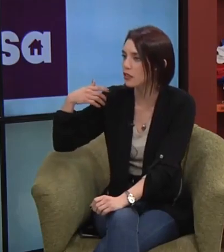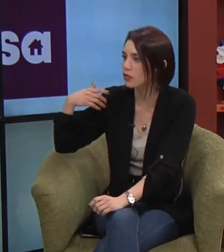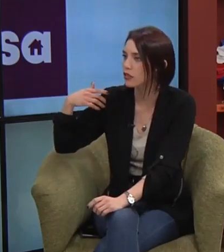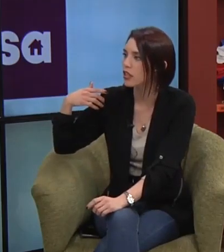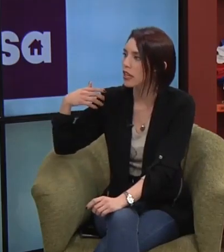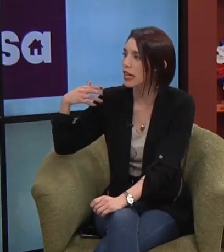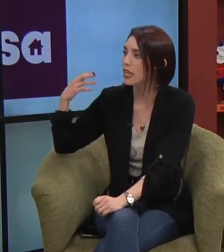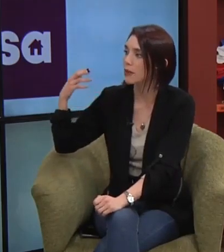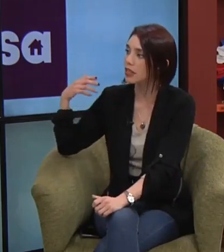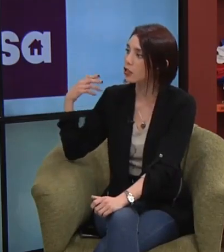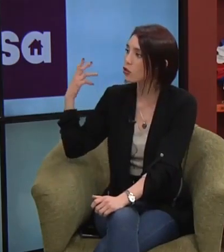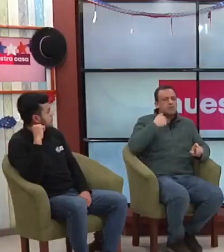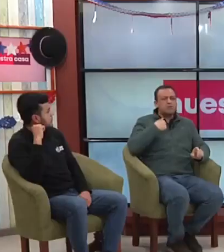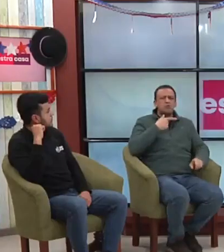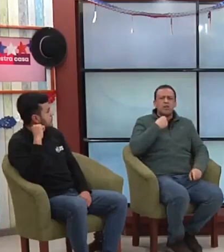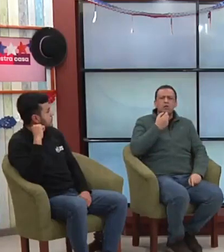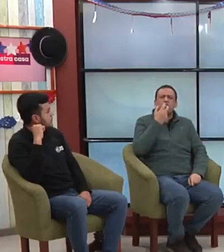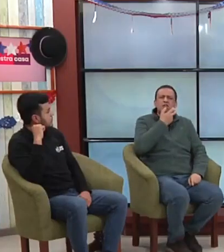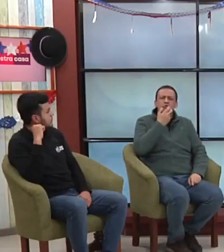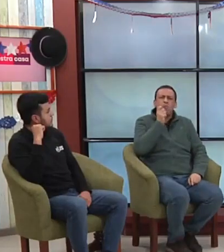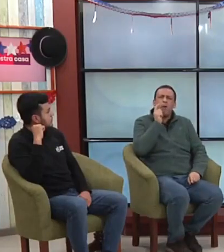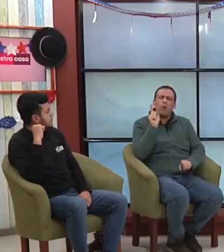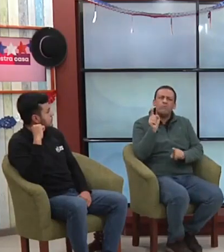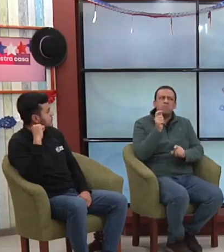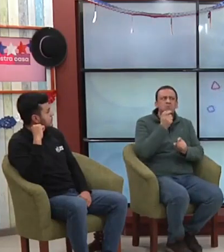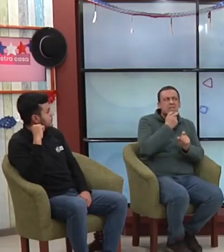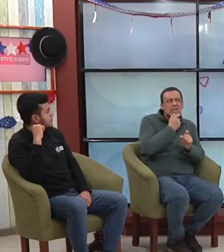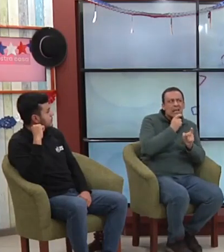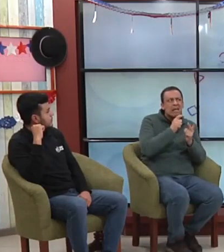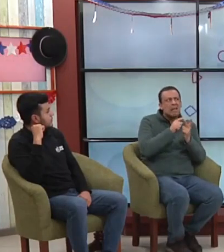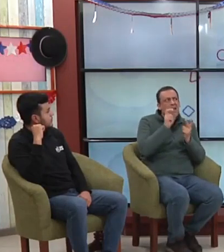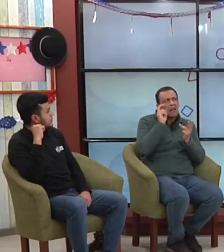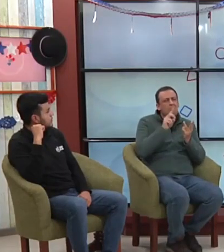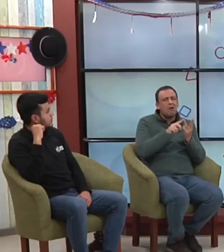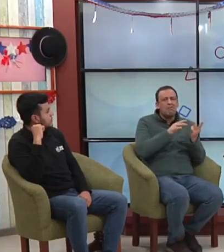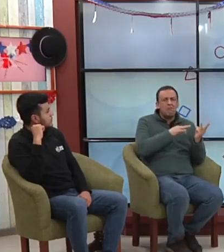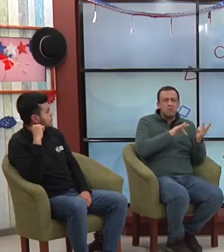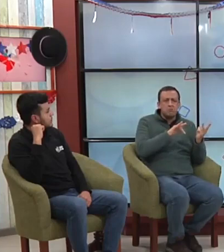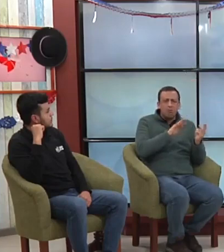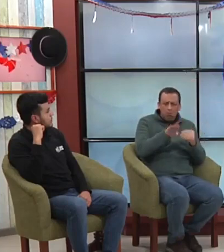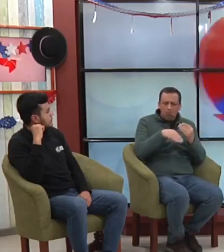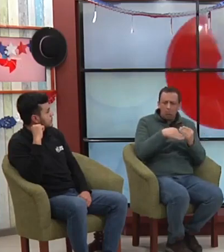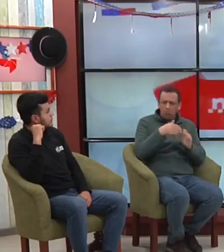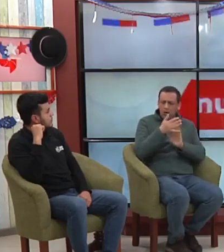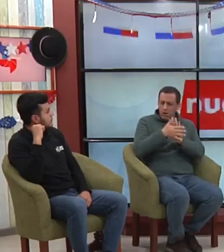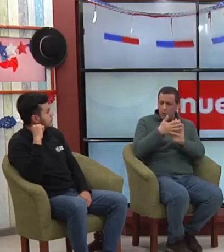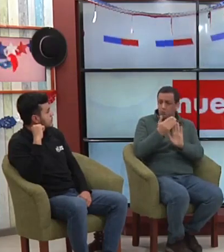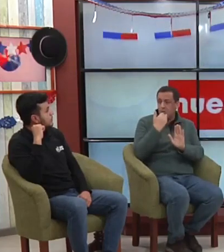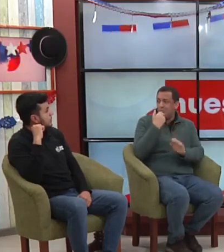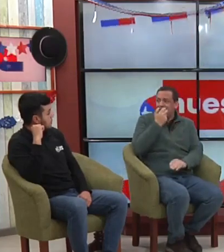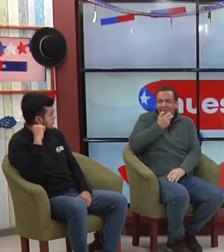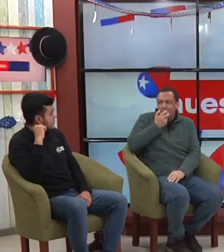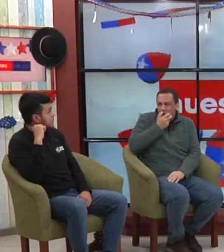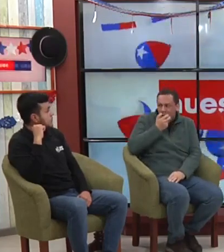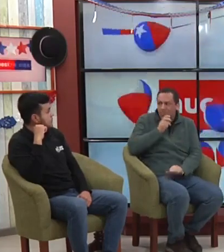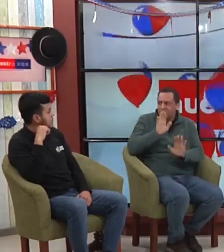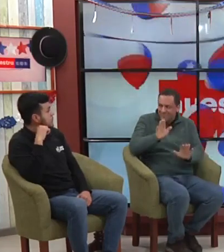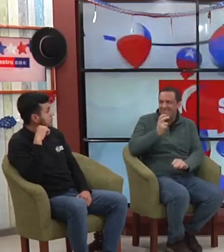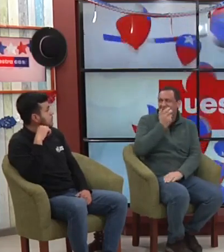en aprender otro idioma y pensando en alemán o francés bueno podemos sumar la alternativa a la lengua de señas porque es lo que es es un idioma más hay